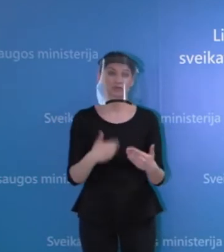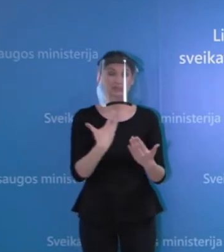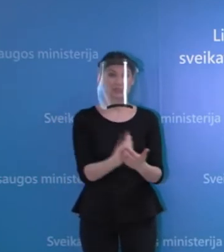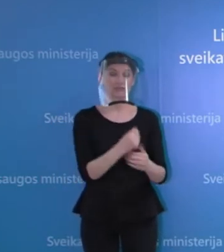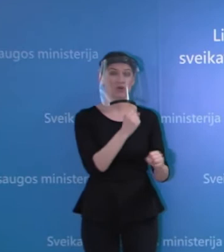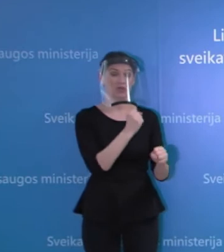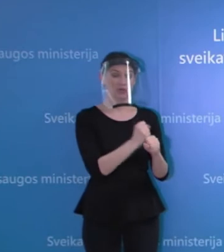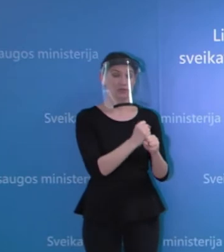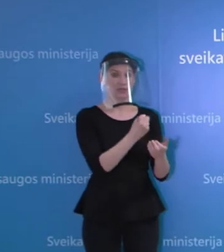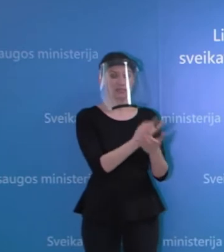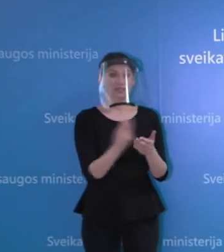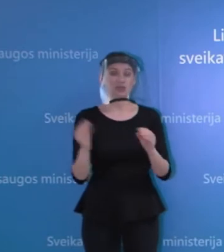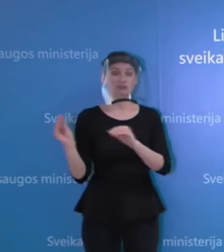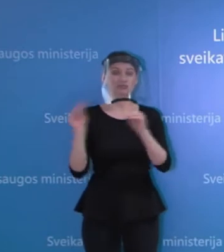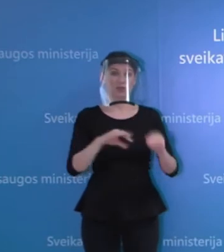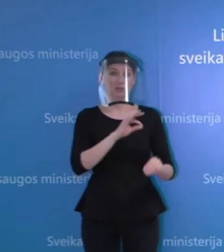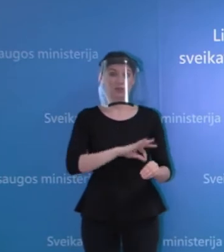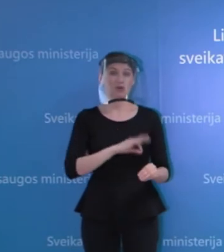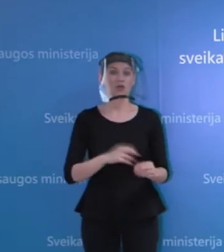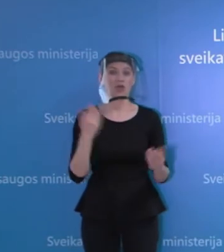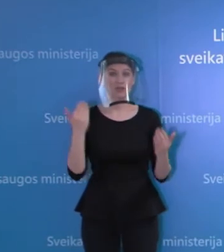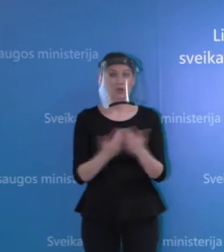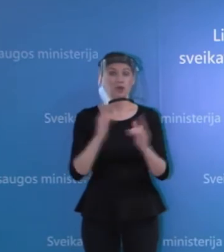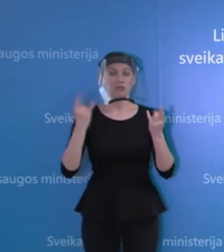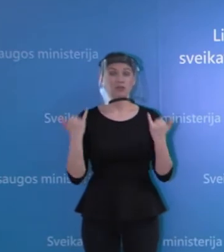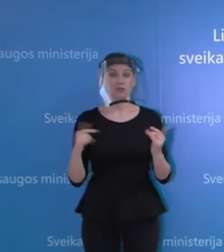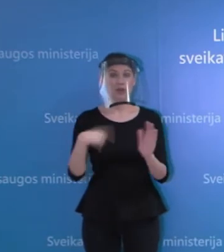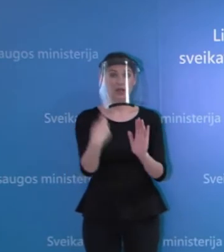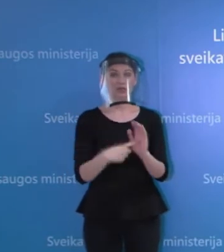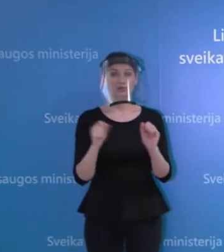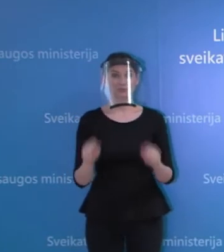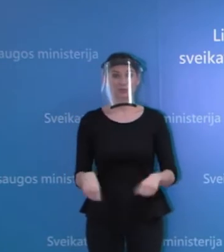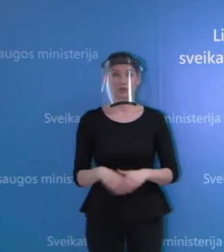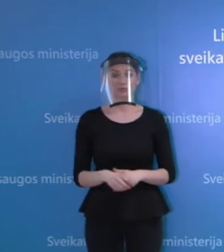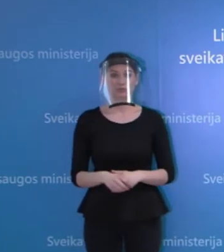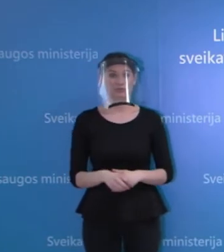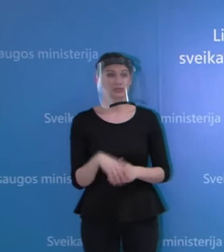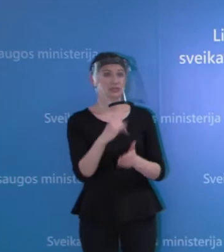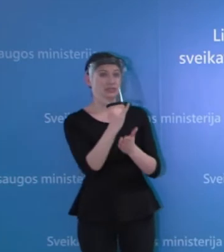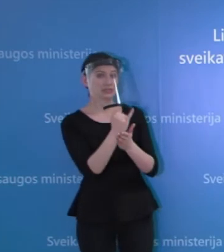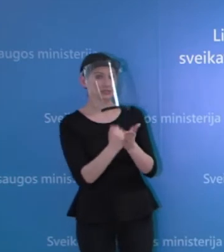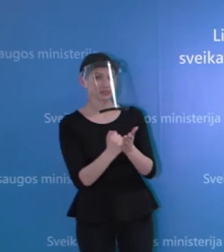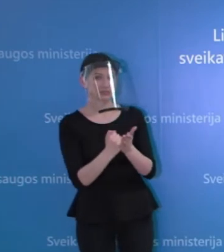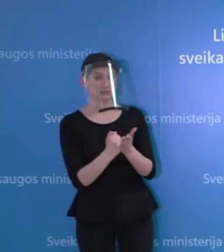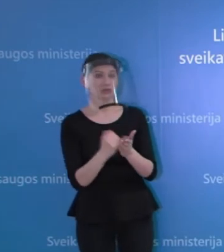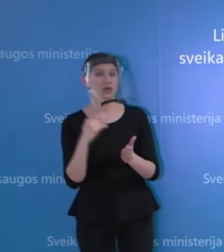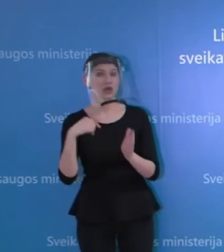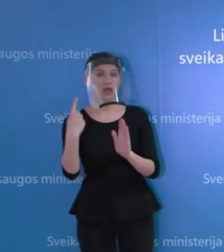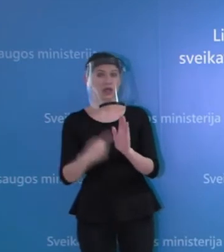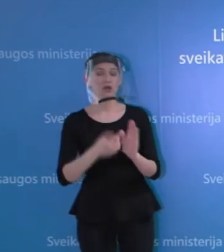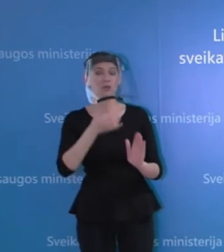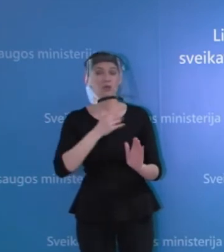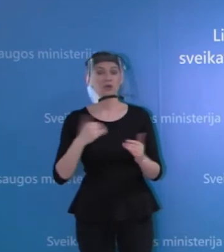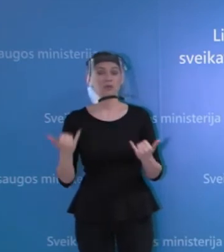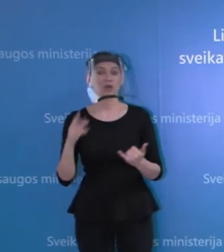savo įstaigose. Tai tiek naujieno dabar galim pereiti prie klausimą. Aš atsprašau, ministrė, ant klausimai dar truputėlį palauks,